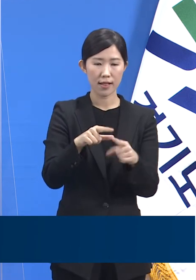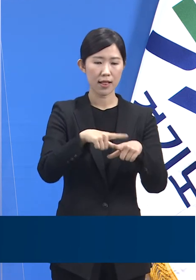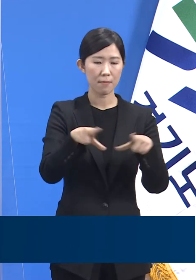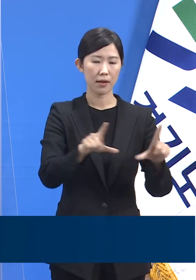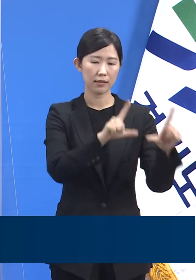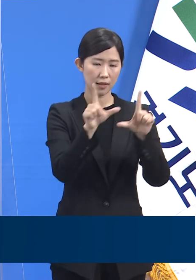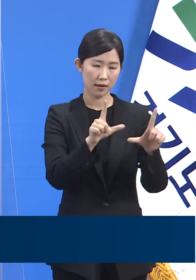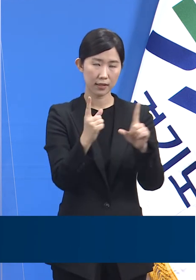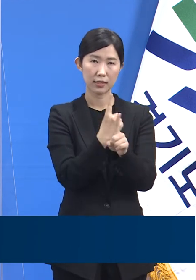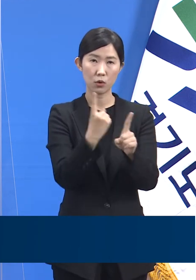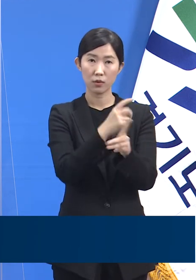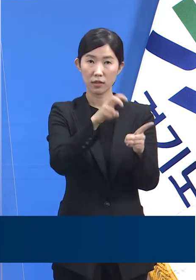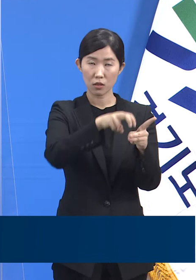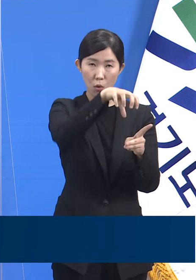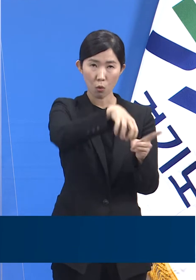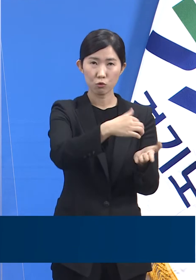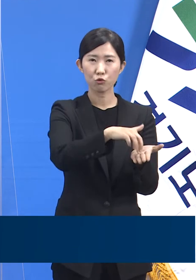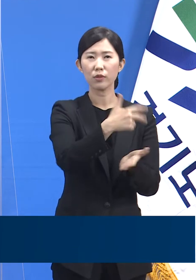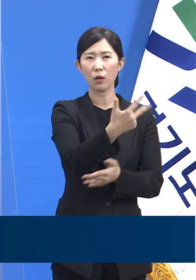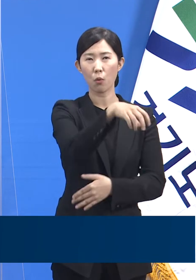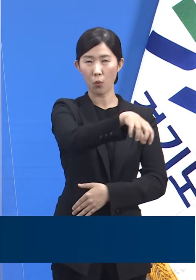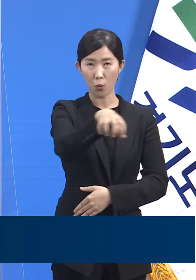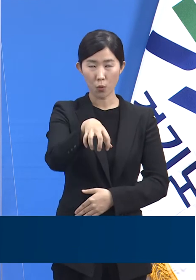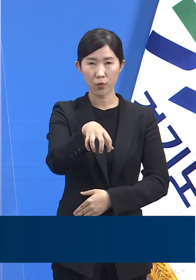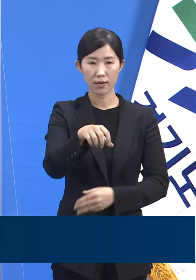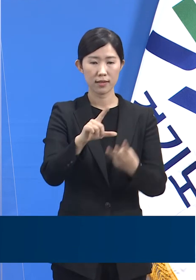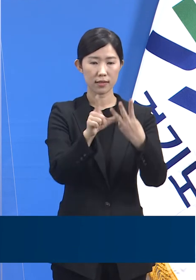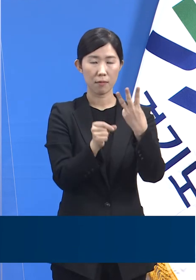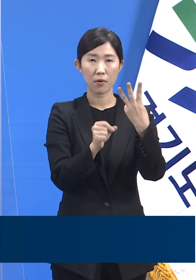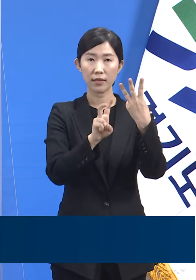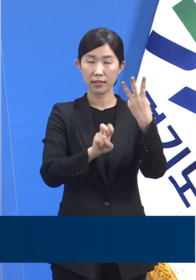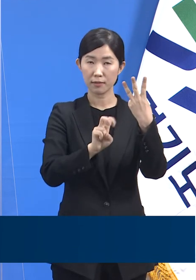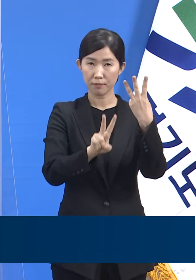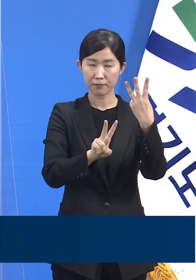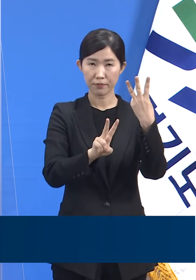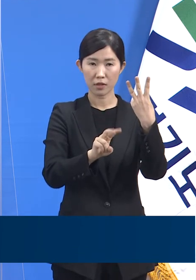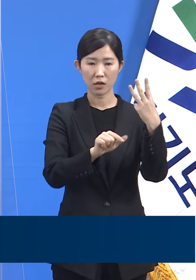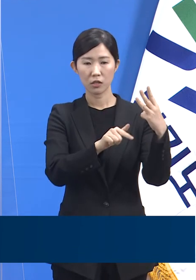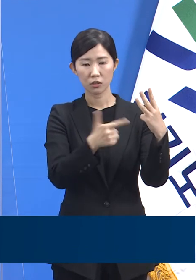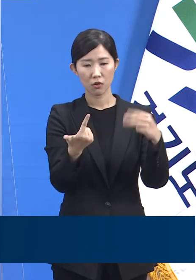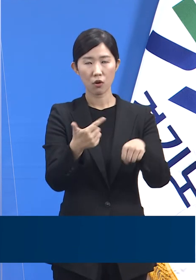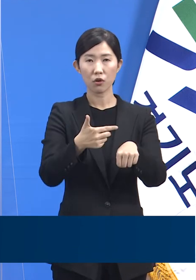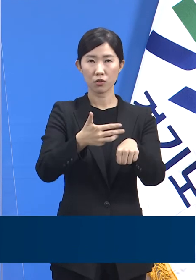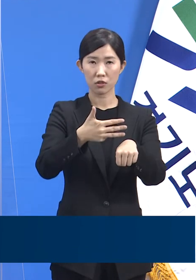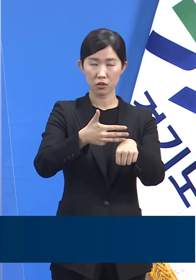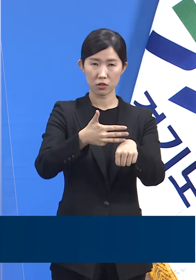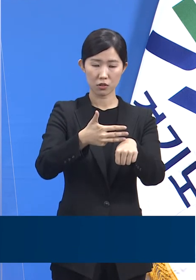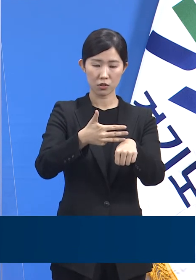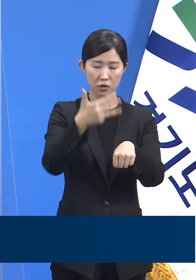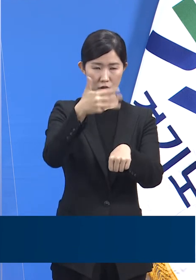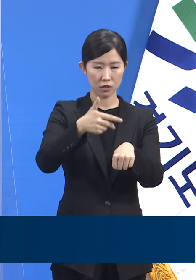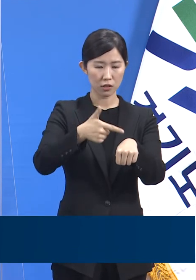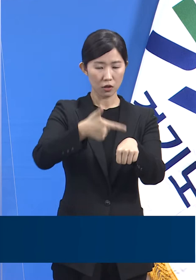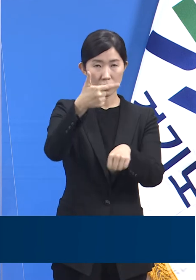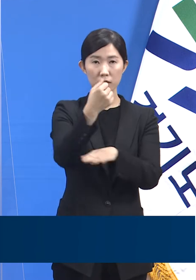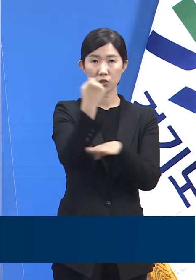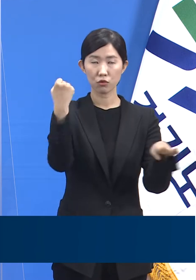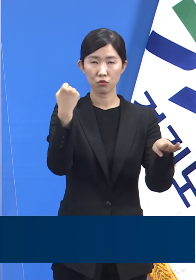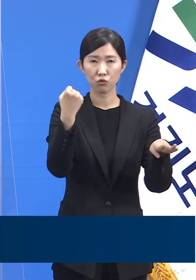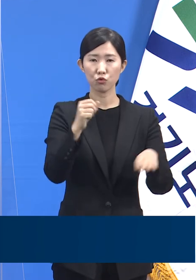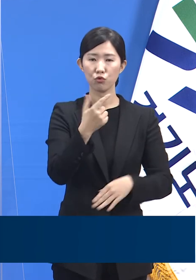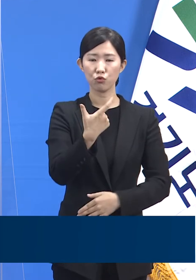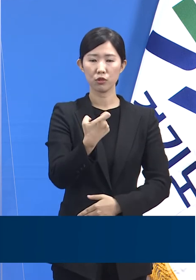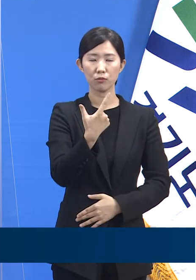3월 22일 18시 기준 823명 입소해 65.1%의